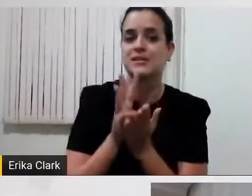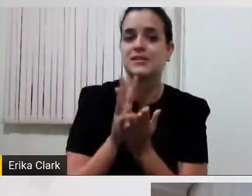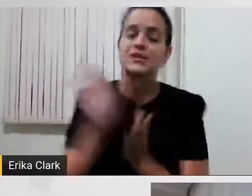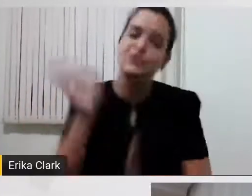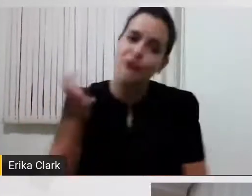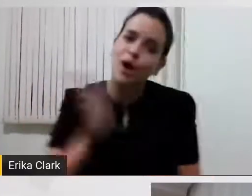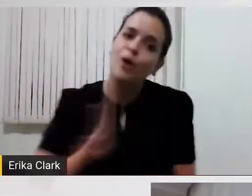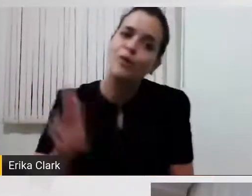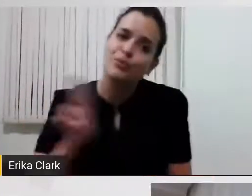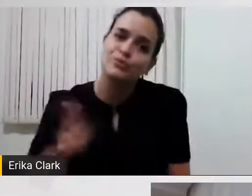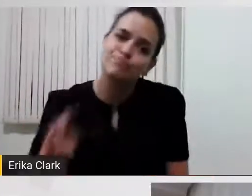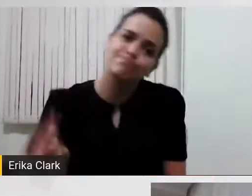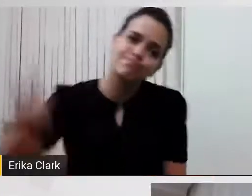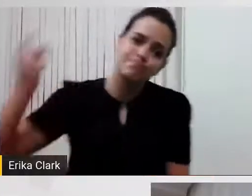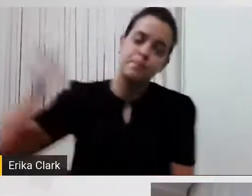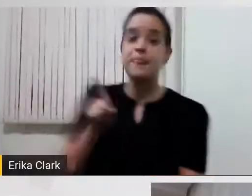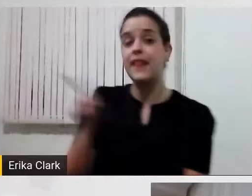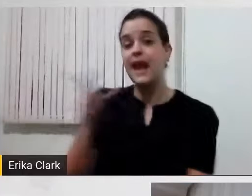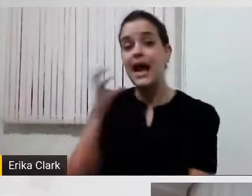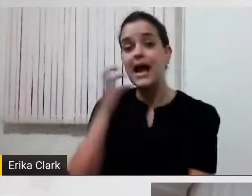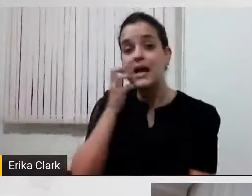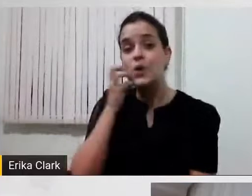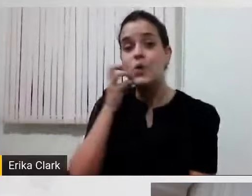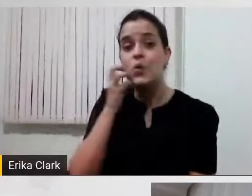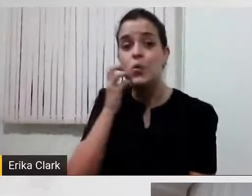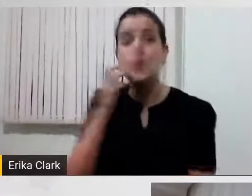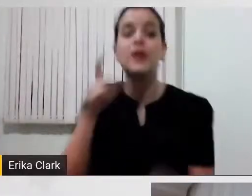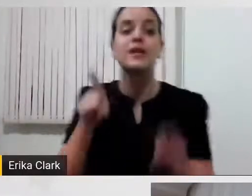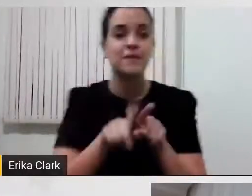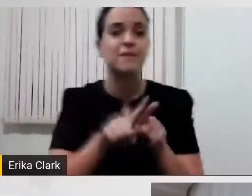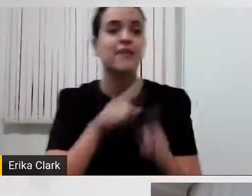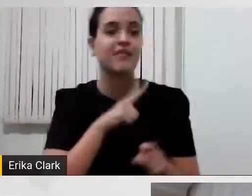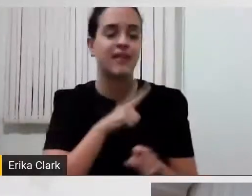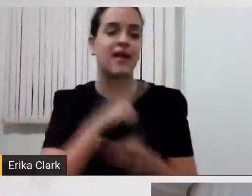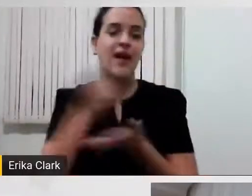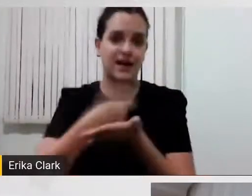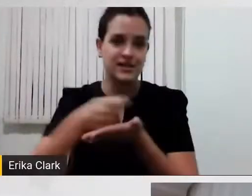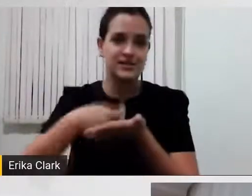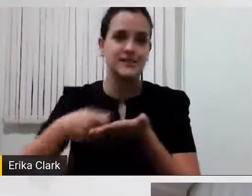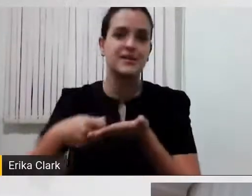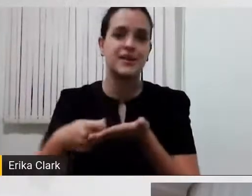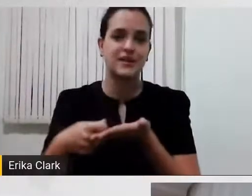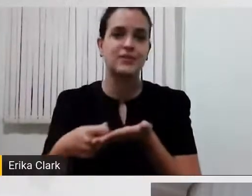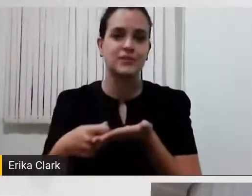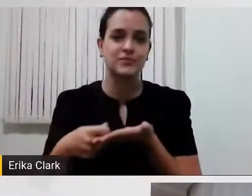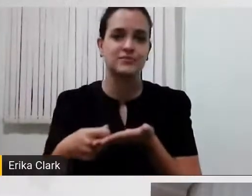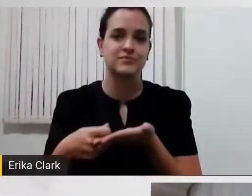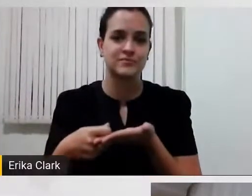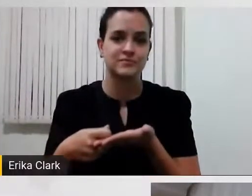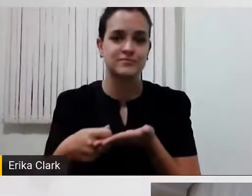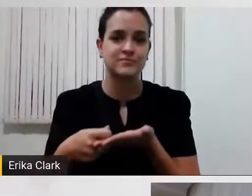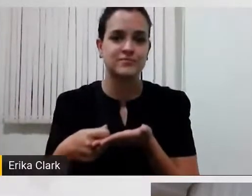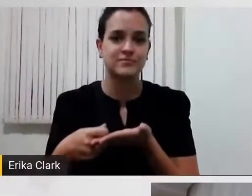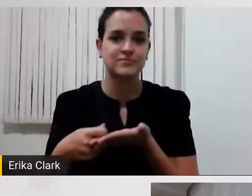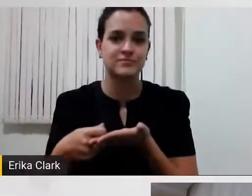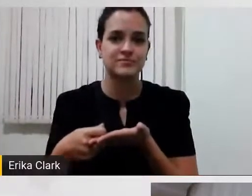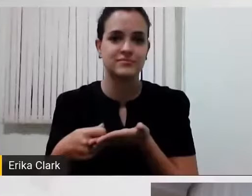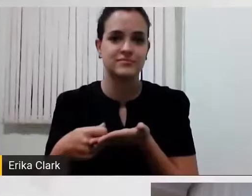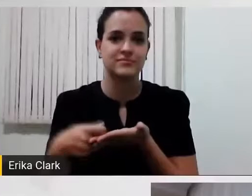aqui, não é, Eduardo? É, esse assinador que eu utilizo. Sobe um pouquinho perto do queixo, assim, mais alto.